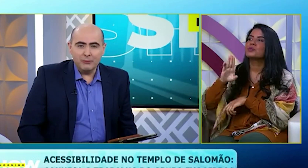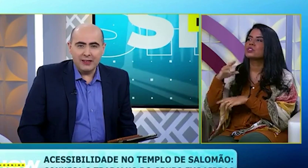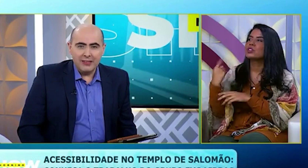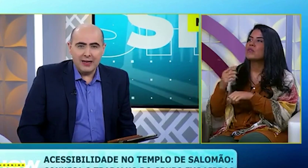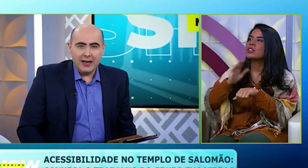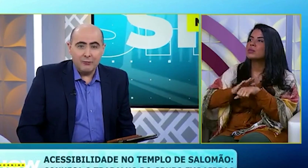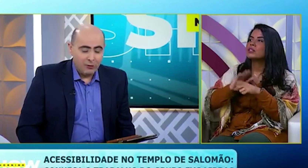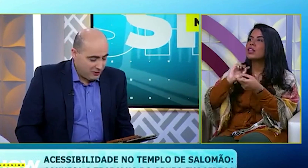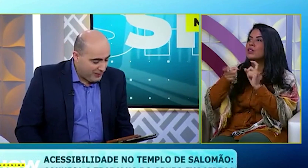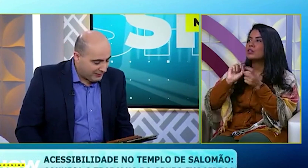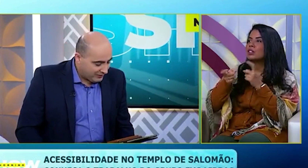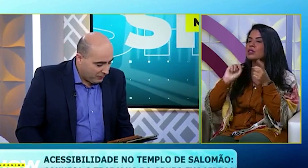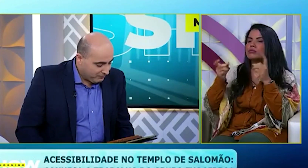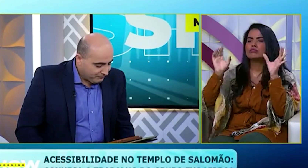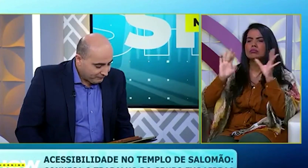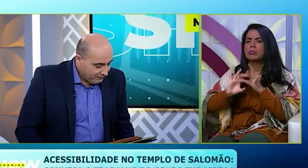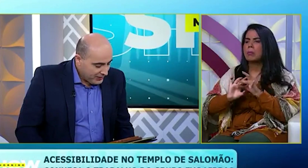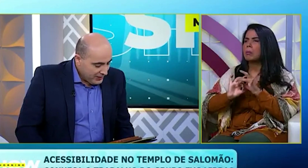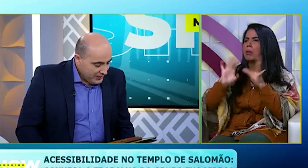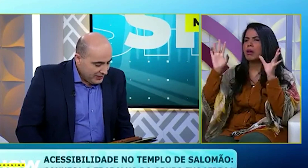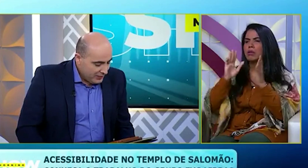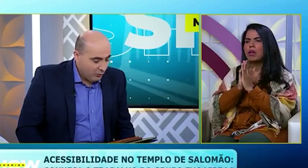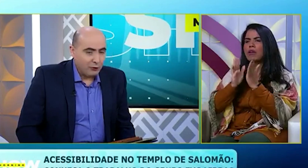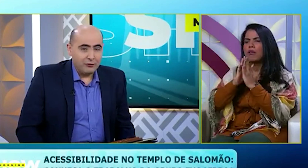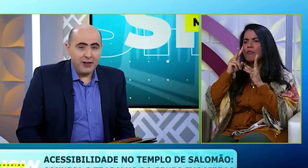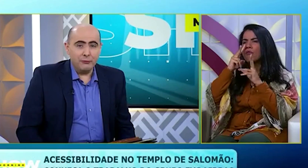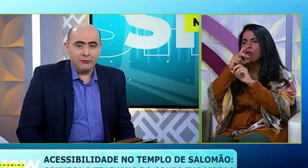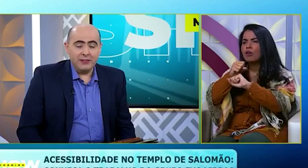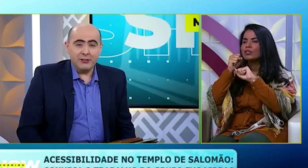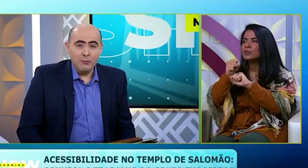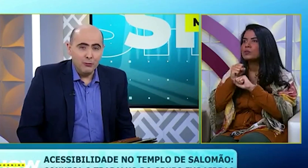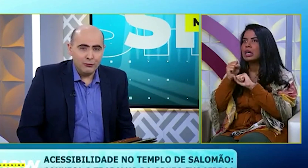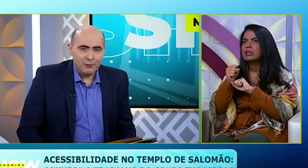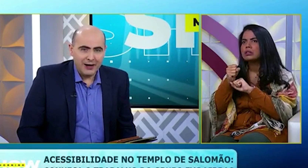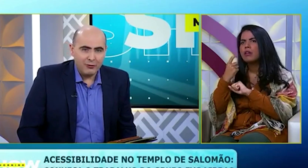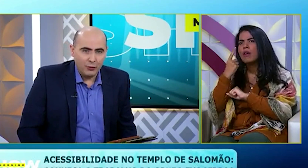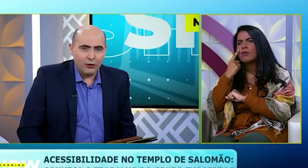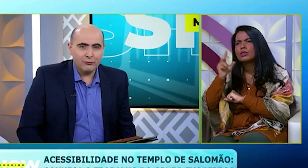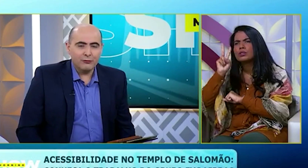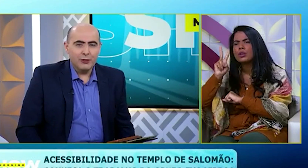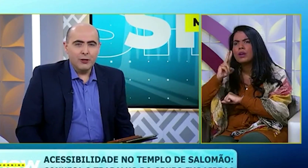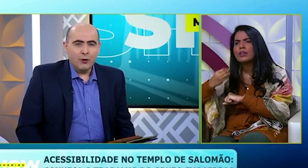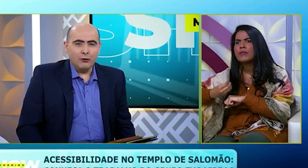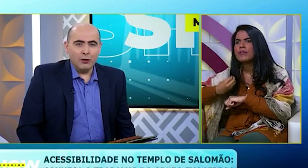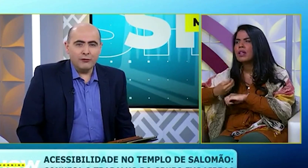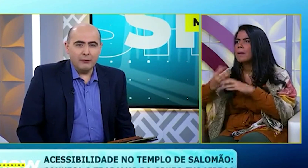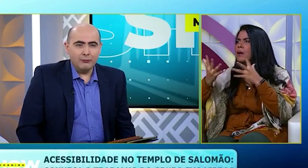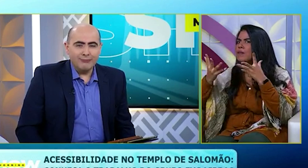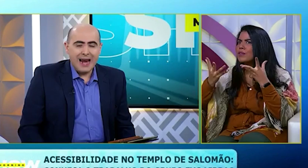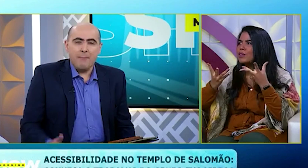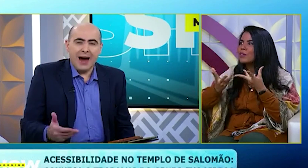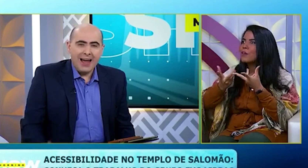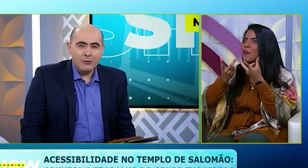realizamos aqui a reunião de libertação, E quando nós vemos testemunhos maravilhosos, Quando nós